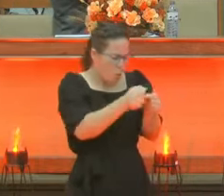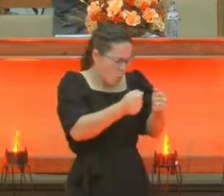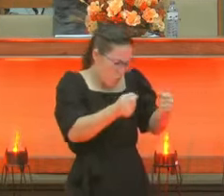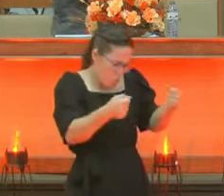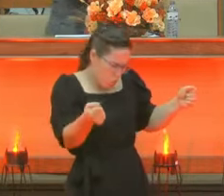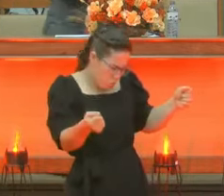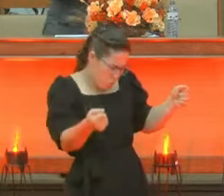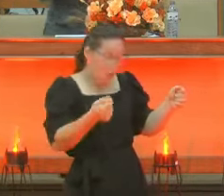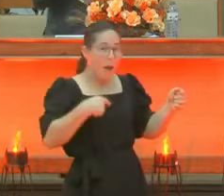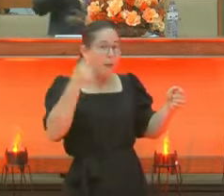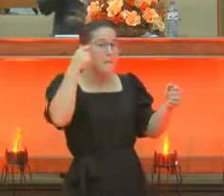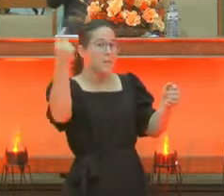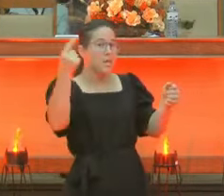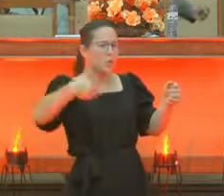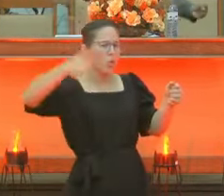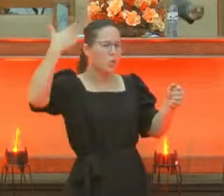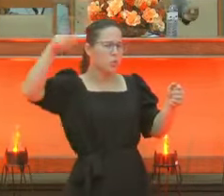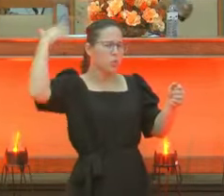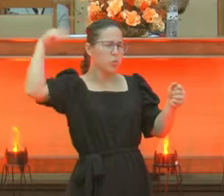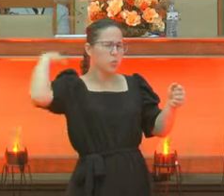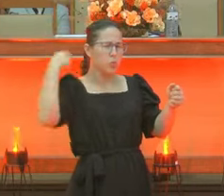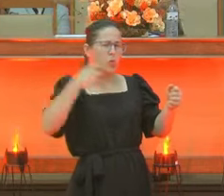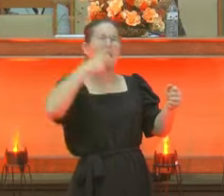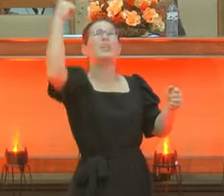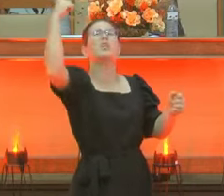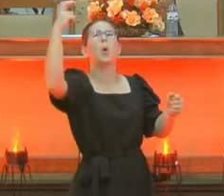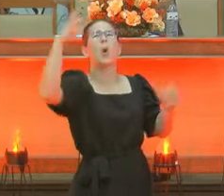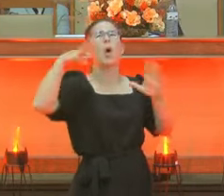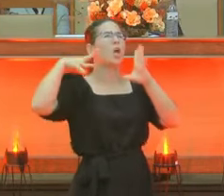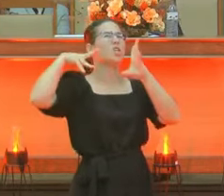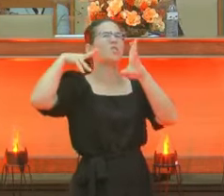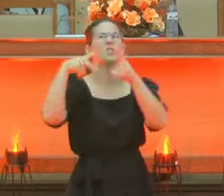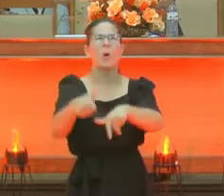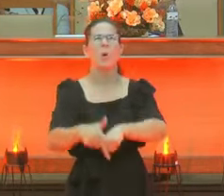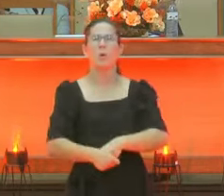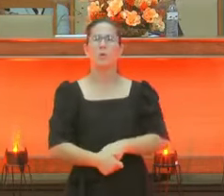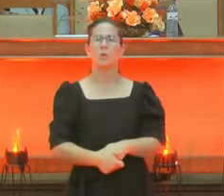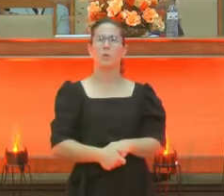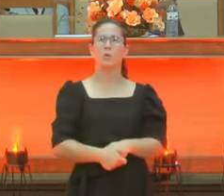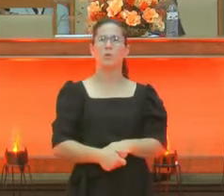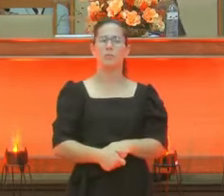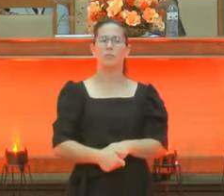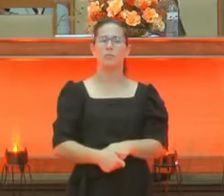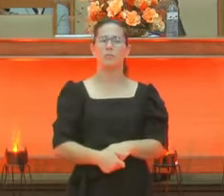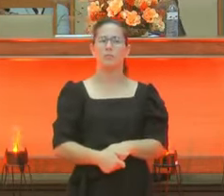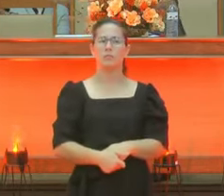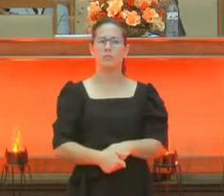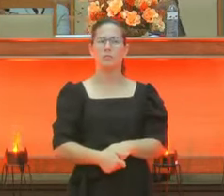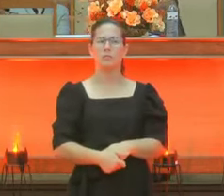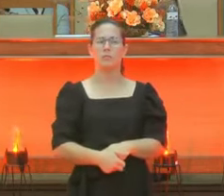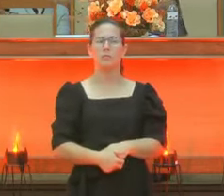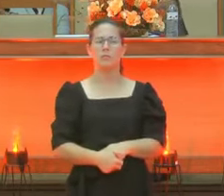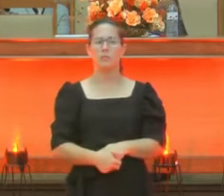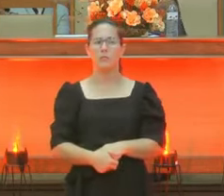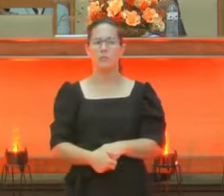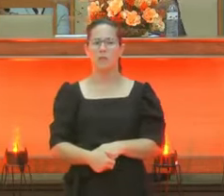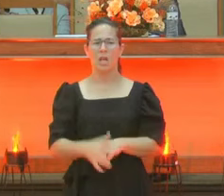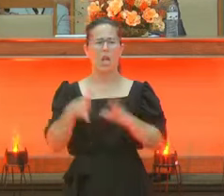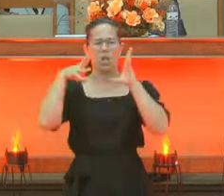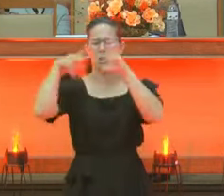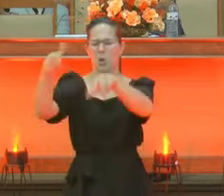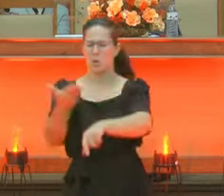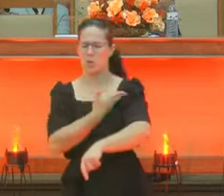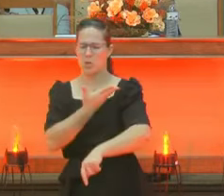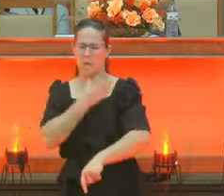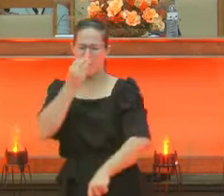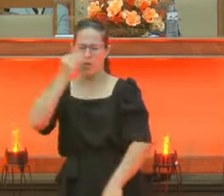retrospectiva. Aí ele gritou e disse. Todos na minha primeira defesa. Está lá em 2 Timóteo 4. Me abandonaram.